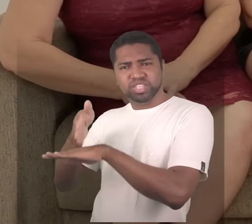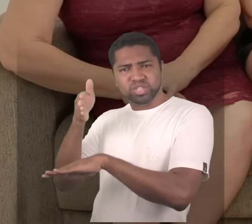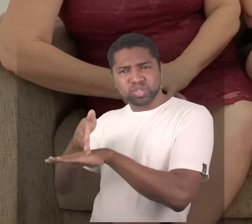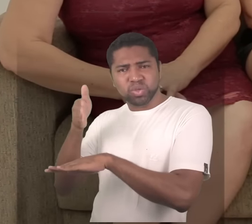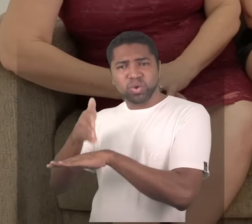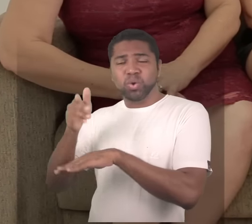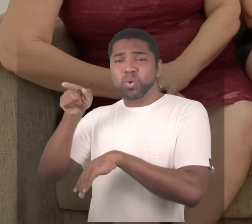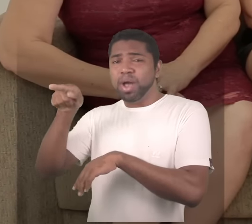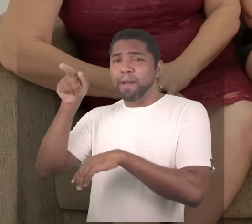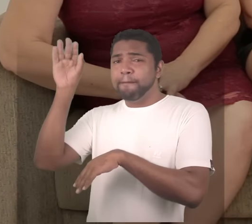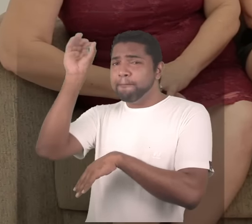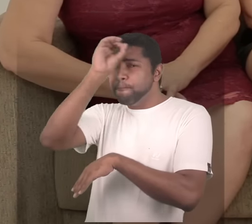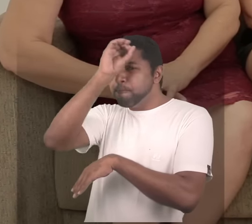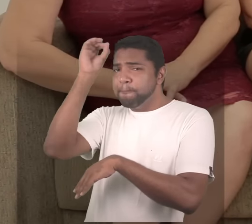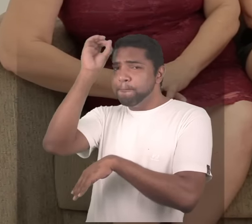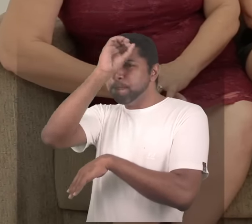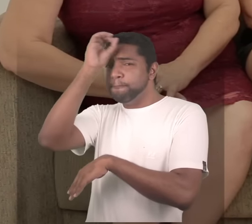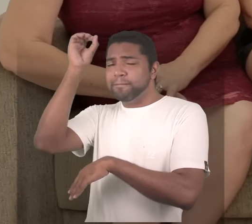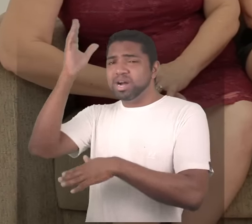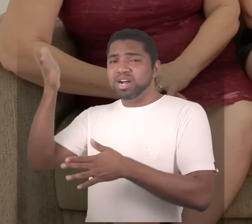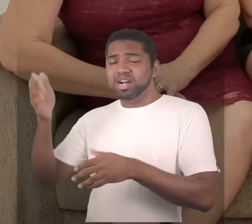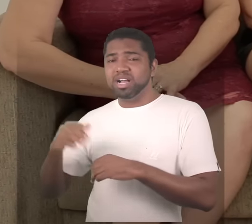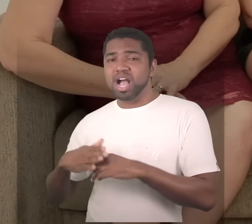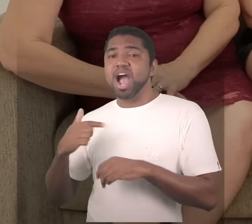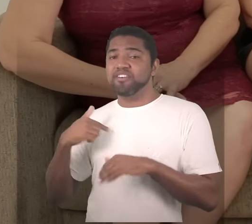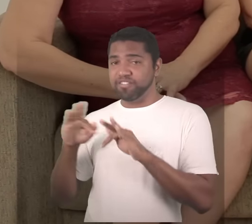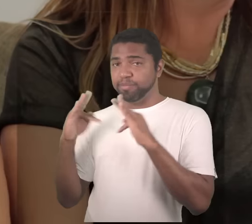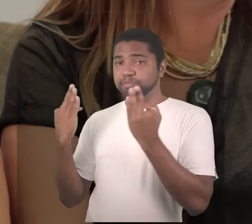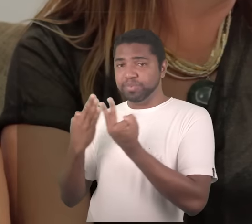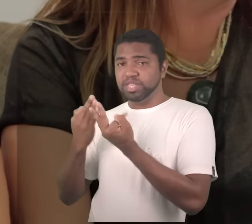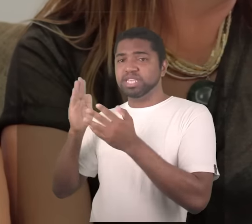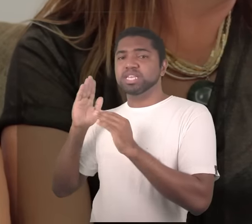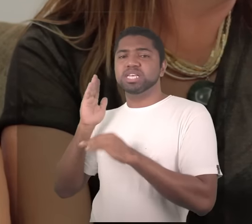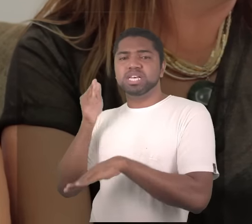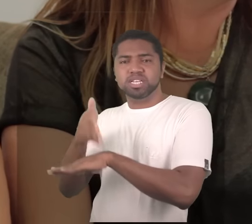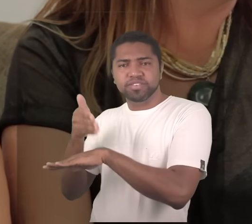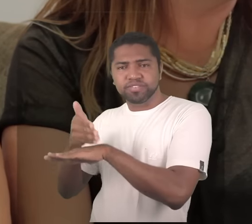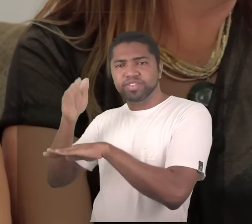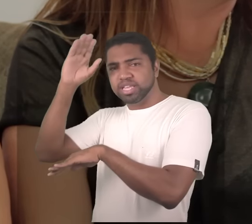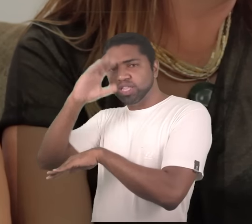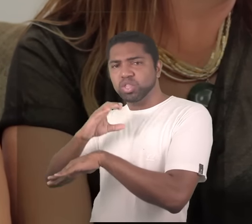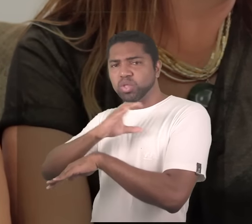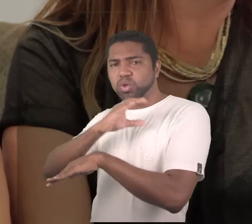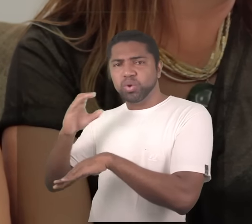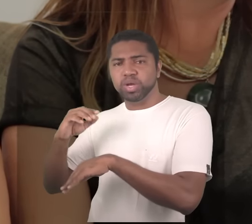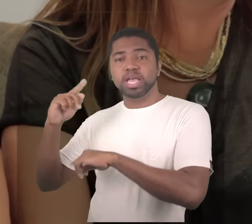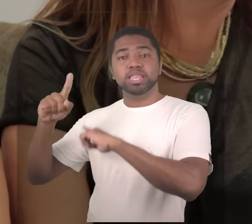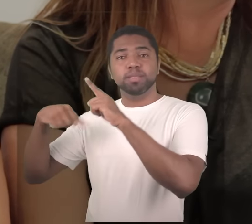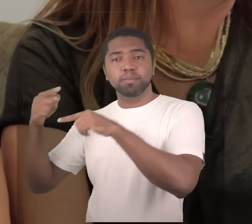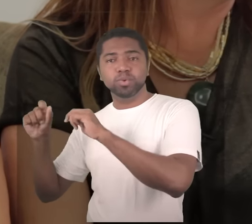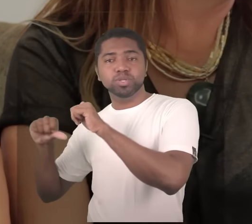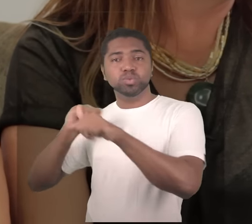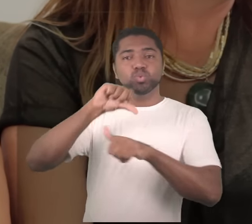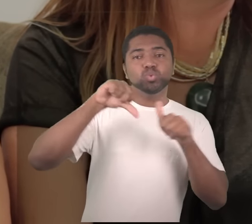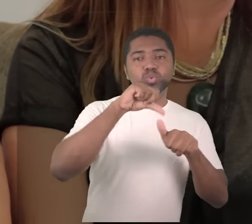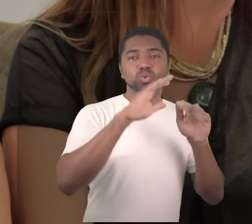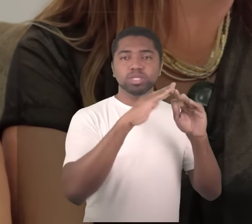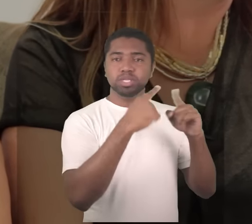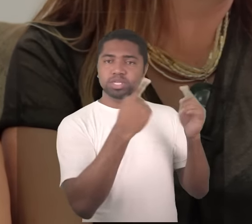passou um tempo eles passaram para a igreja protestante e eu lembro que em 98 esse ministério veio de Belo Horizonte e introduziu isso na